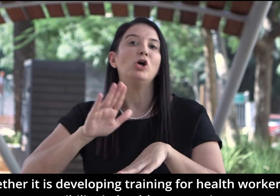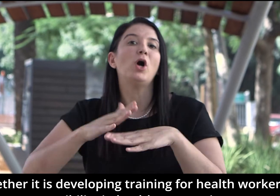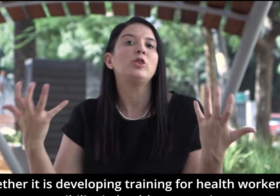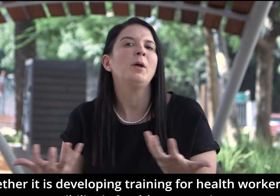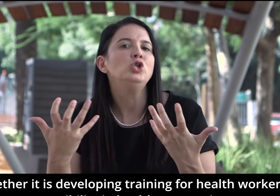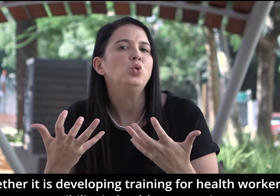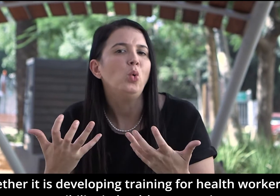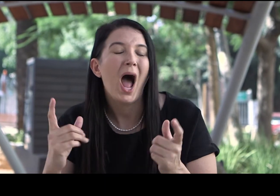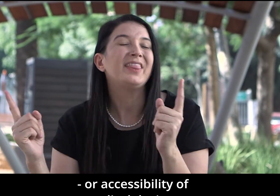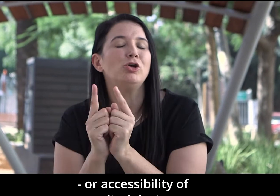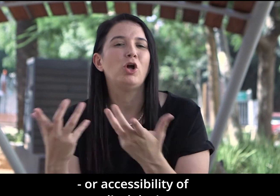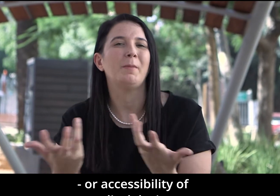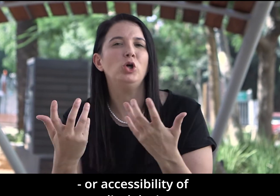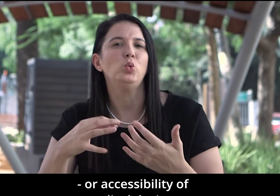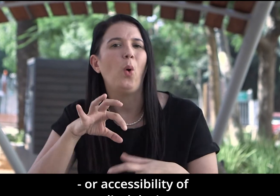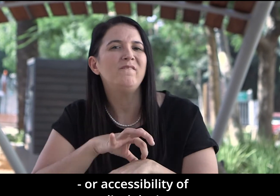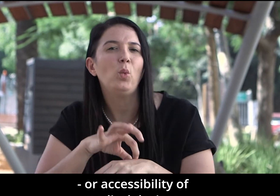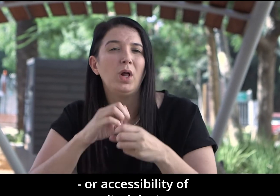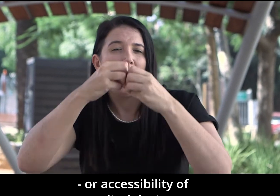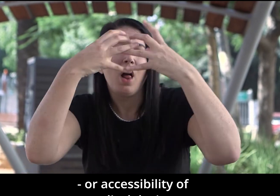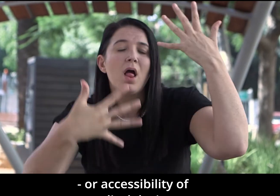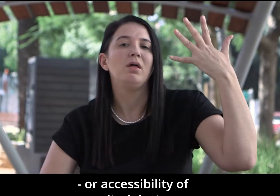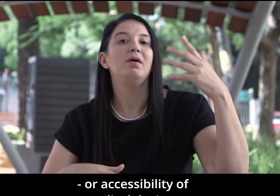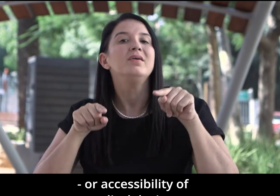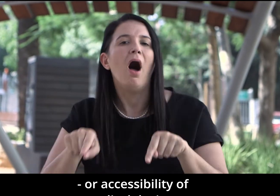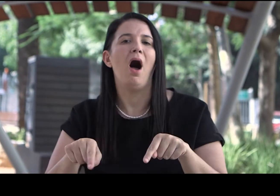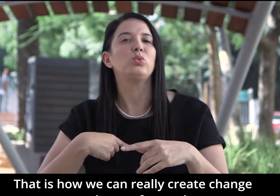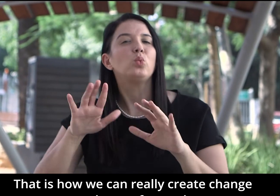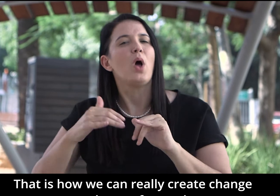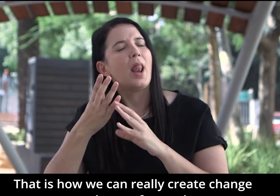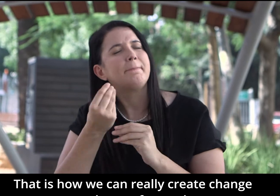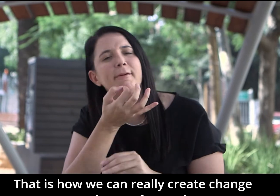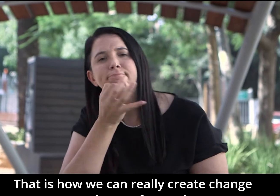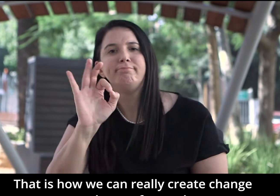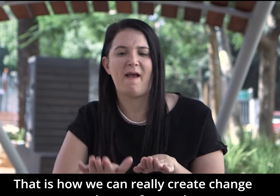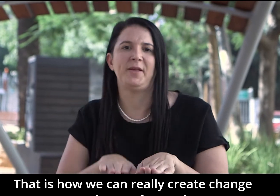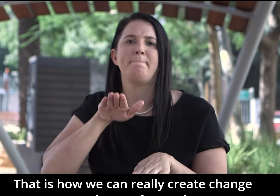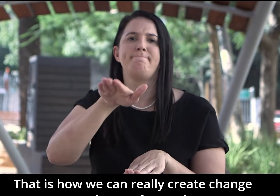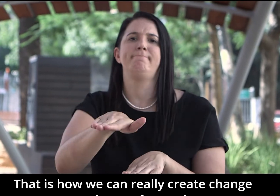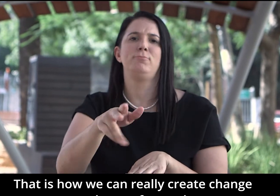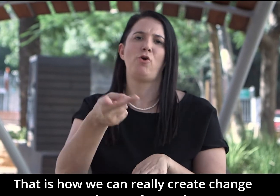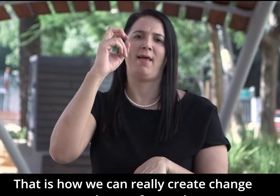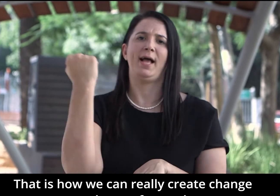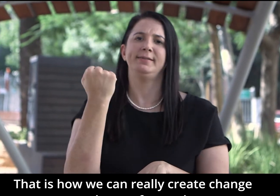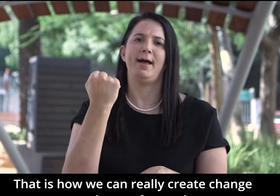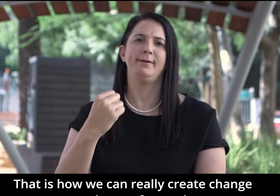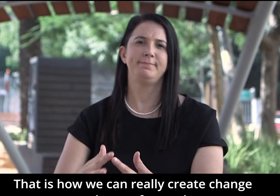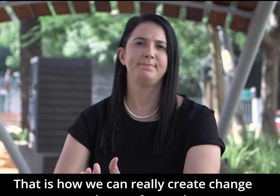נגישות בשירות, נגישות הנגשת מכשירים רפואיים ככה אנחנו באמת יכולים ליצור את השינוי ולהעלות צעד גבוה